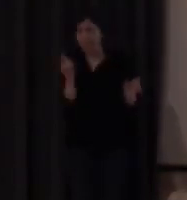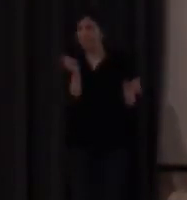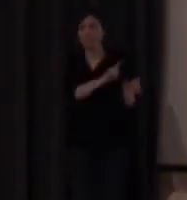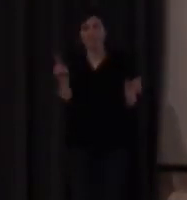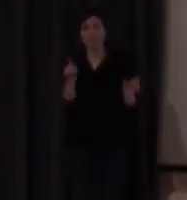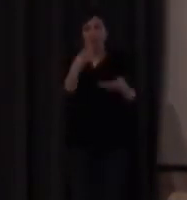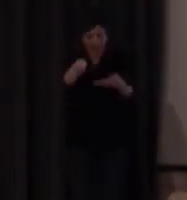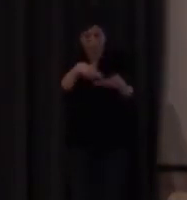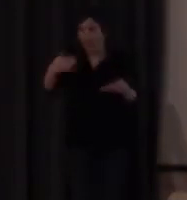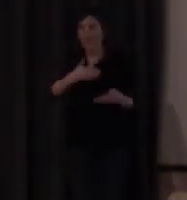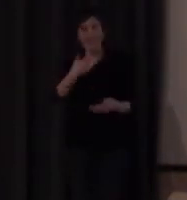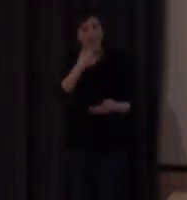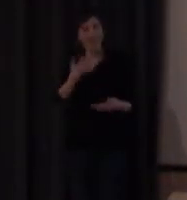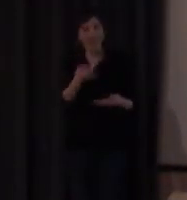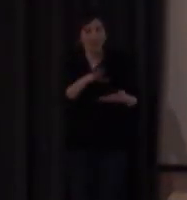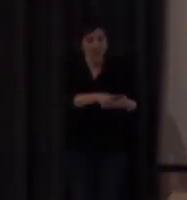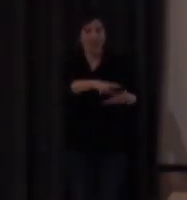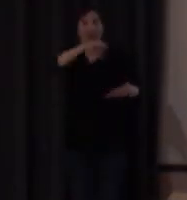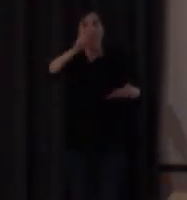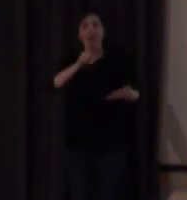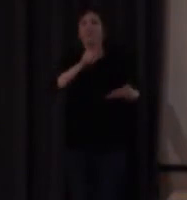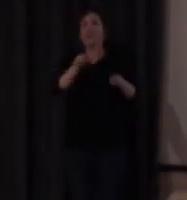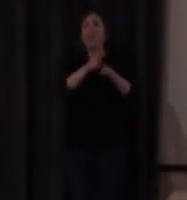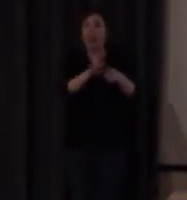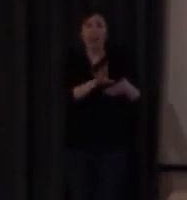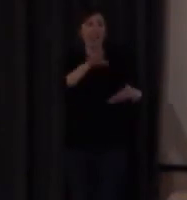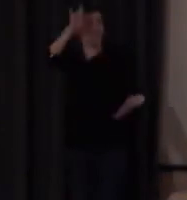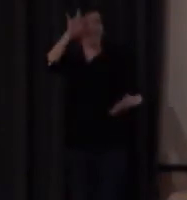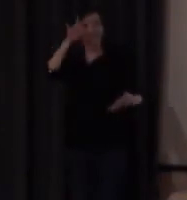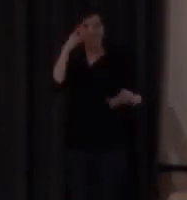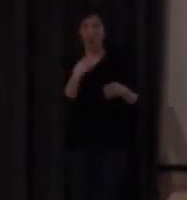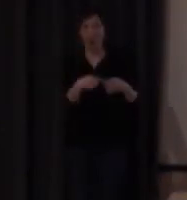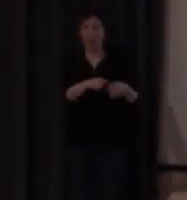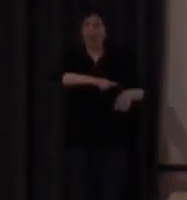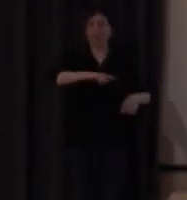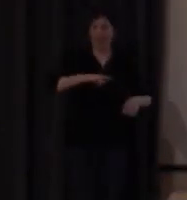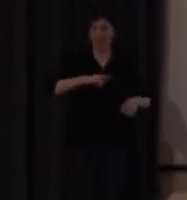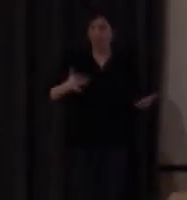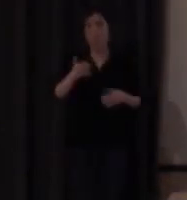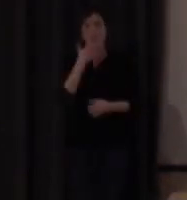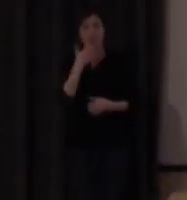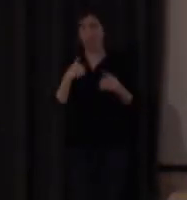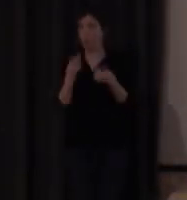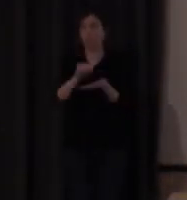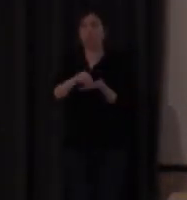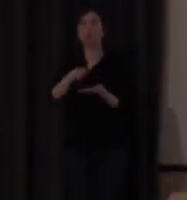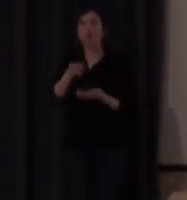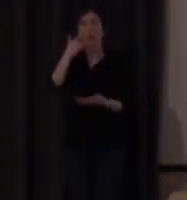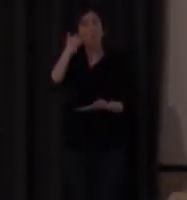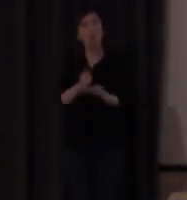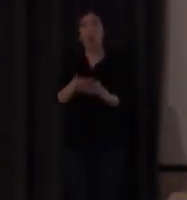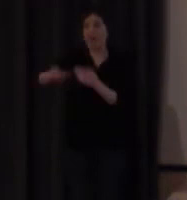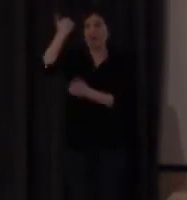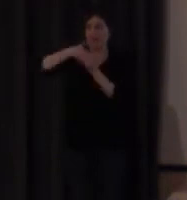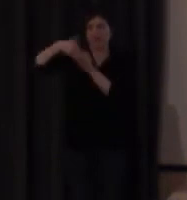posible interpretar los mensajes. Por eso yo siempre pongo como ejemplo una de las primeras pruebas que